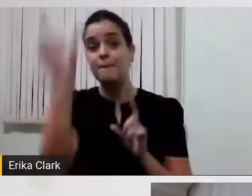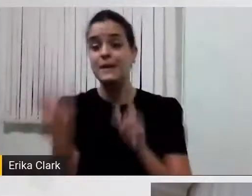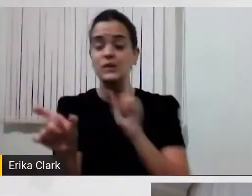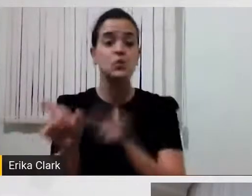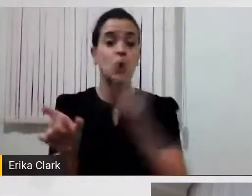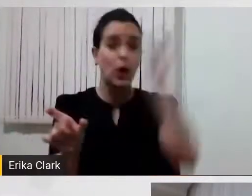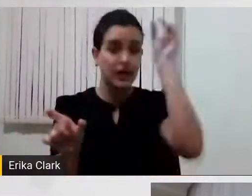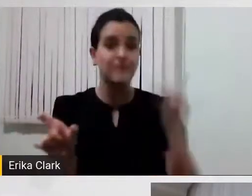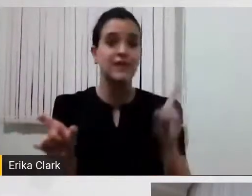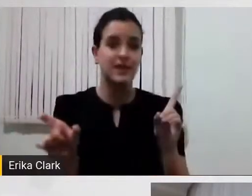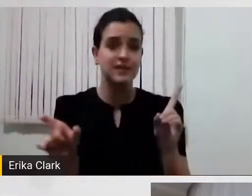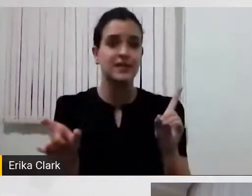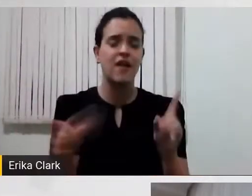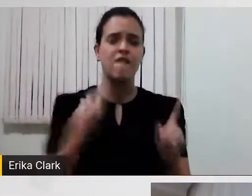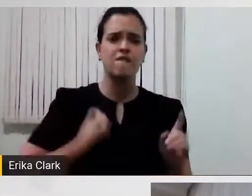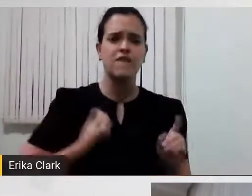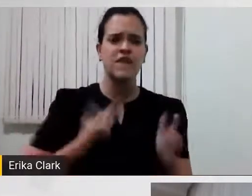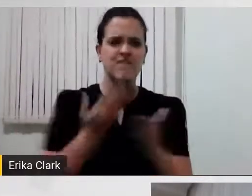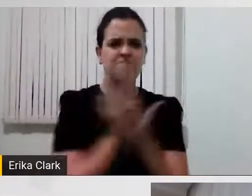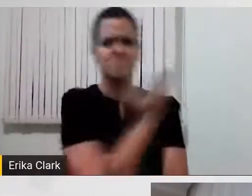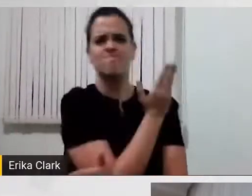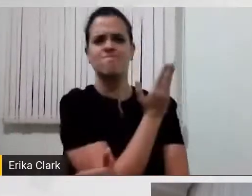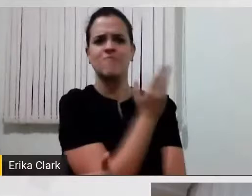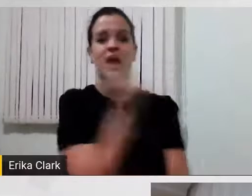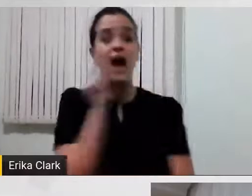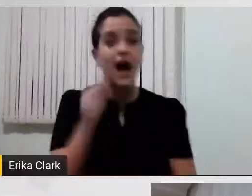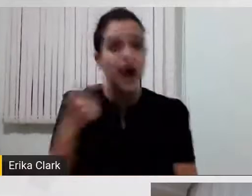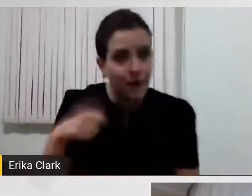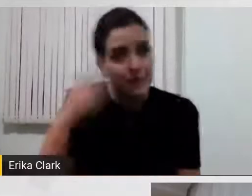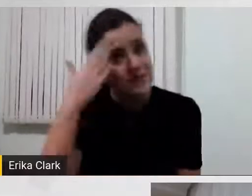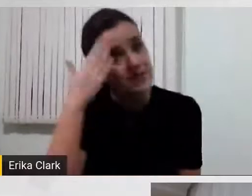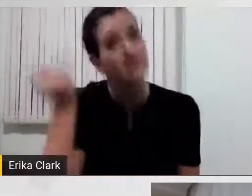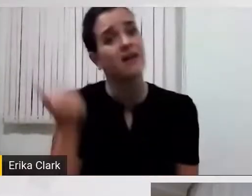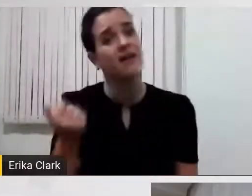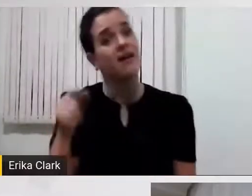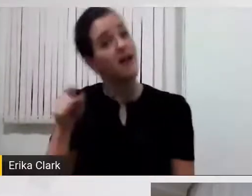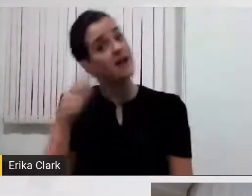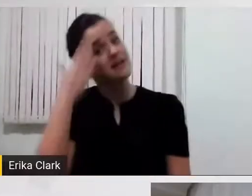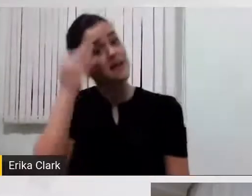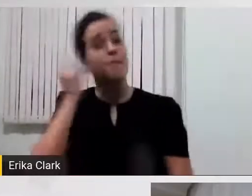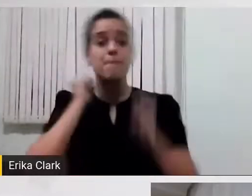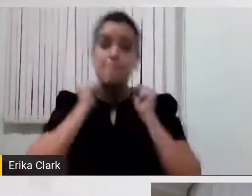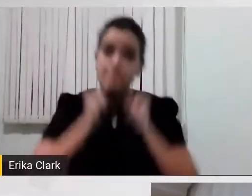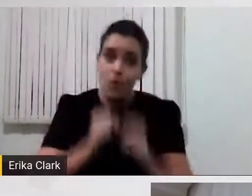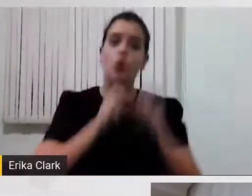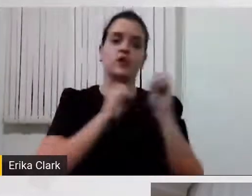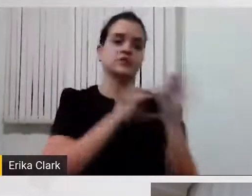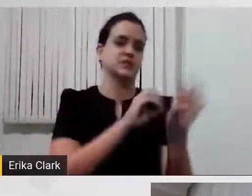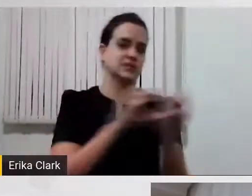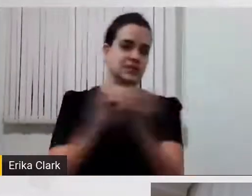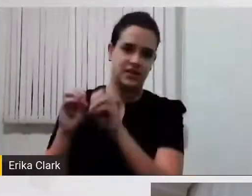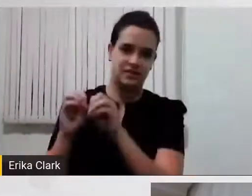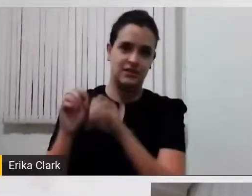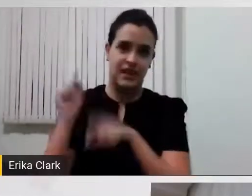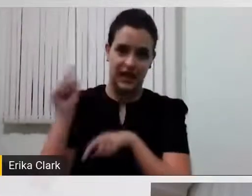de estar fora. E ele já faz certas coisas, ele pode ensinar a outras pessoas, então a gente vai compartilhando todas essas